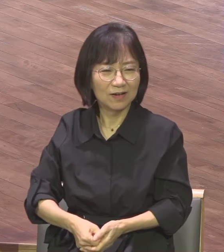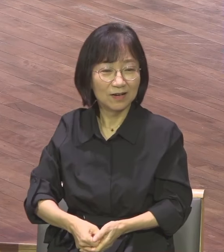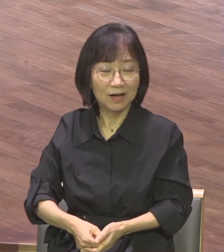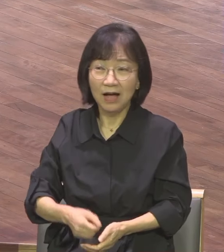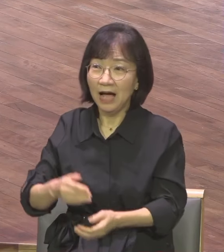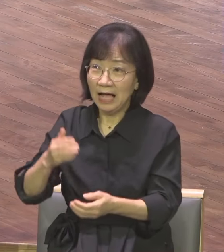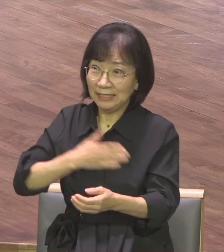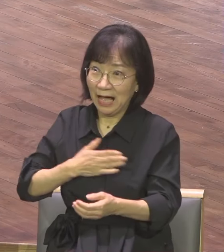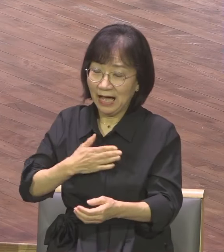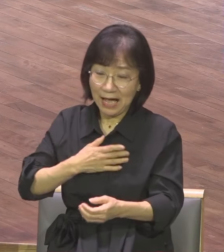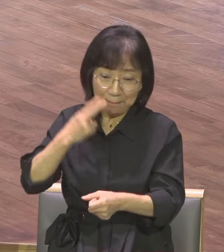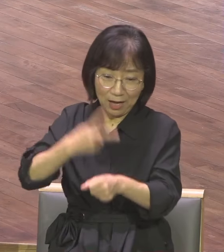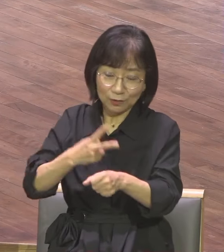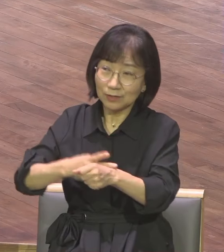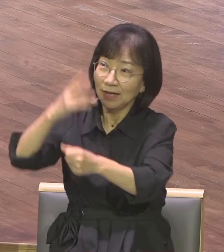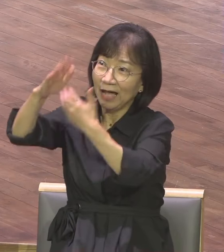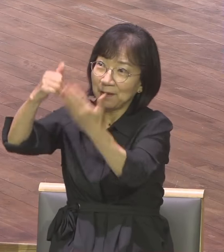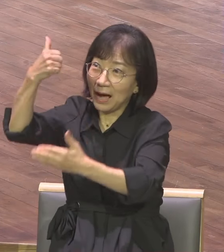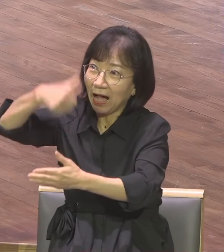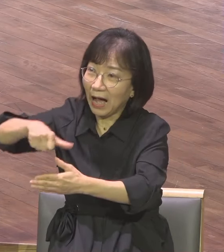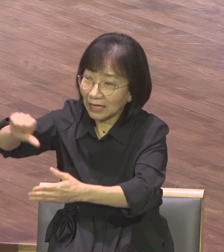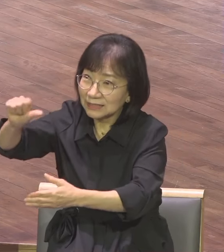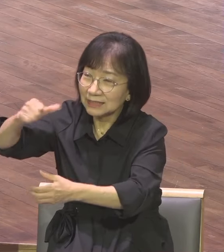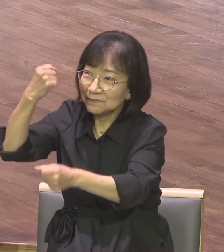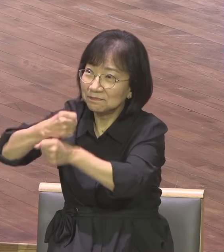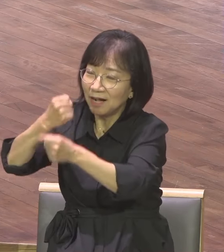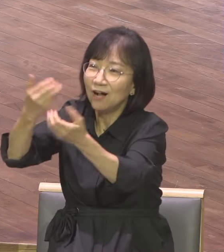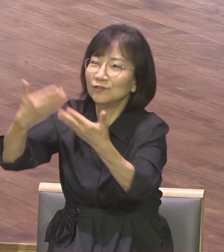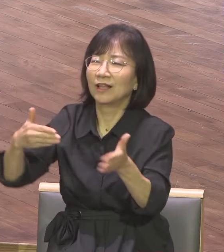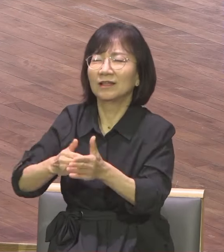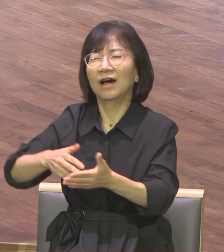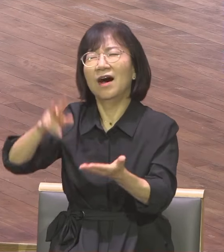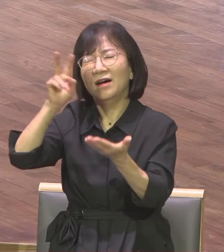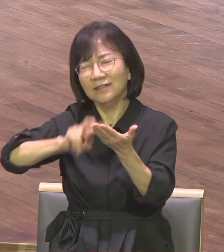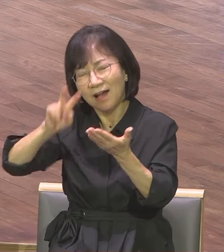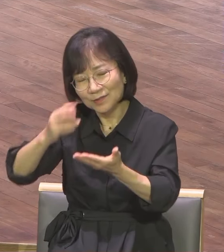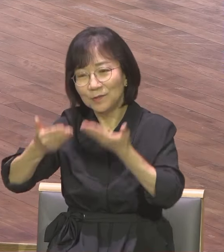아들로 삼아 주셨다 그래 나는 찬송한다 어디서? 감옥에서